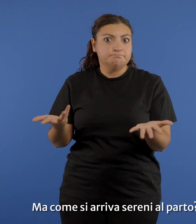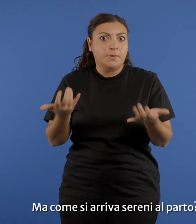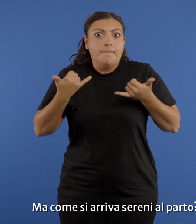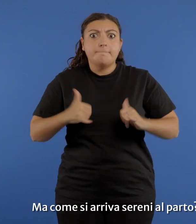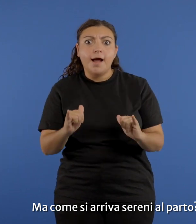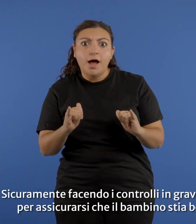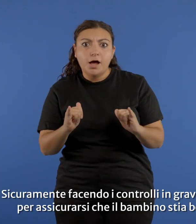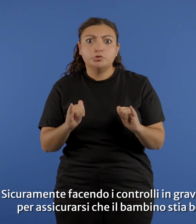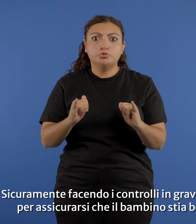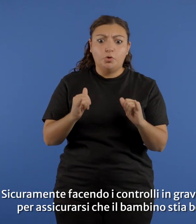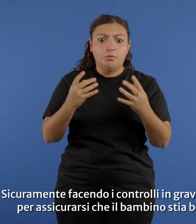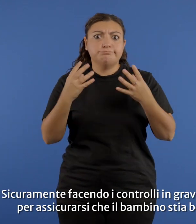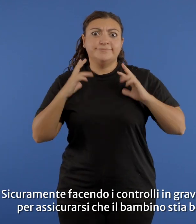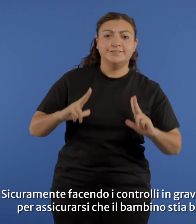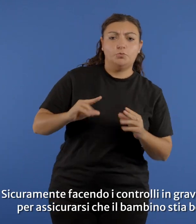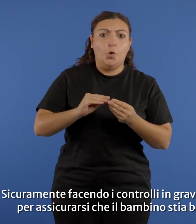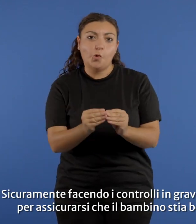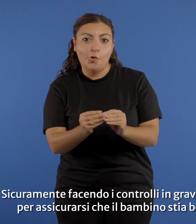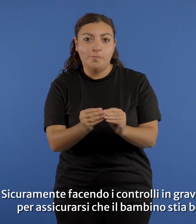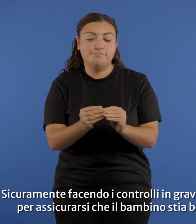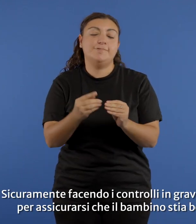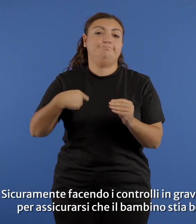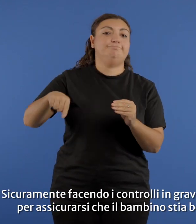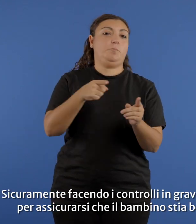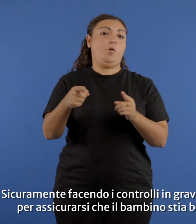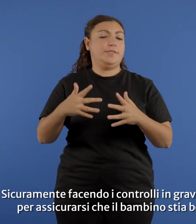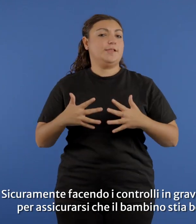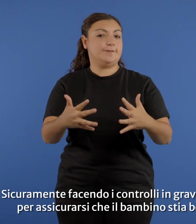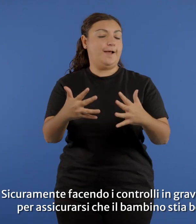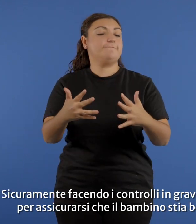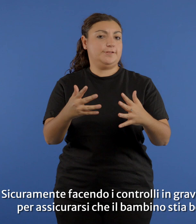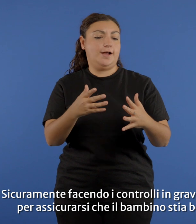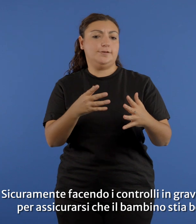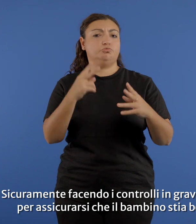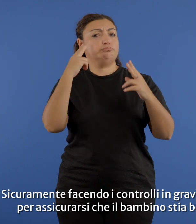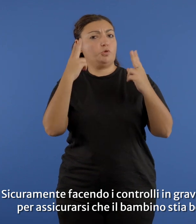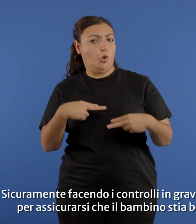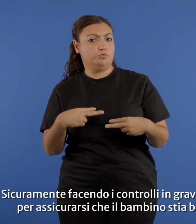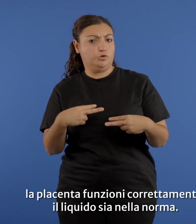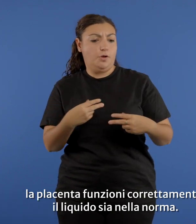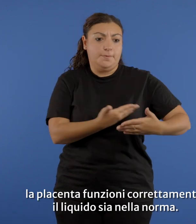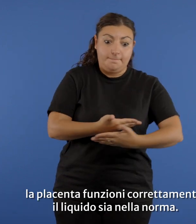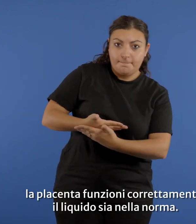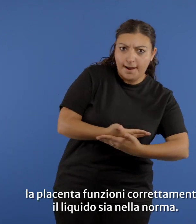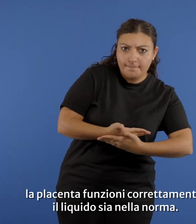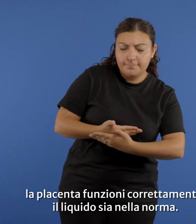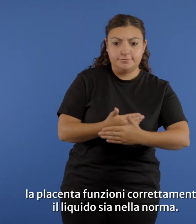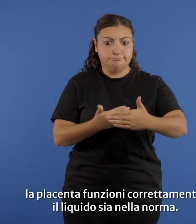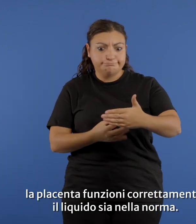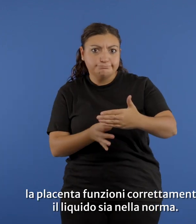parto? Sicuramente facendo i controlli in gravidanza per assicurarsi che il bambino stia bene, la placenta funzioni correttamente